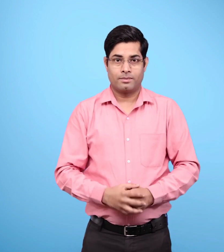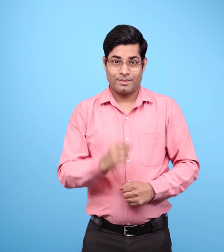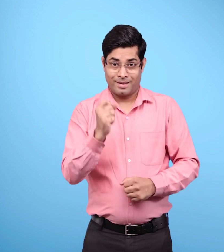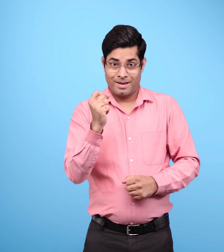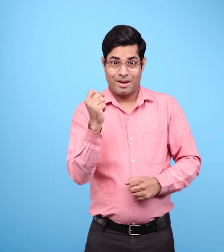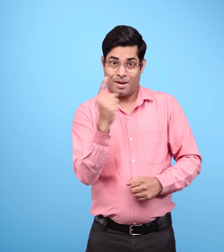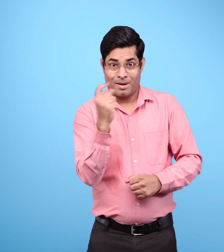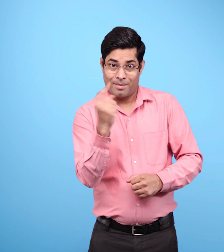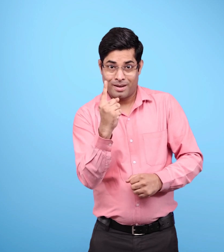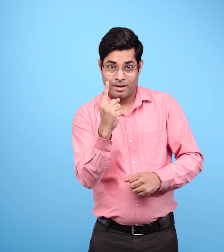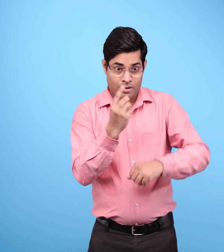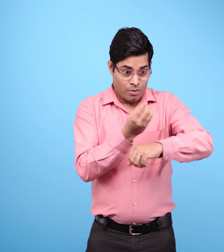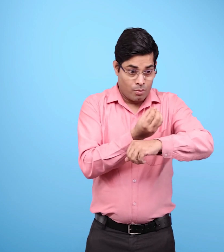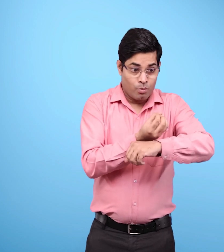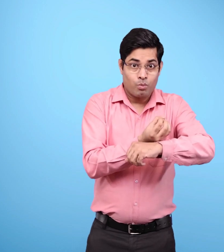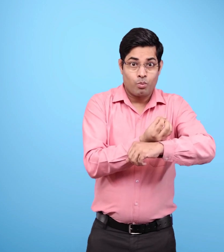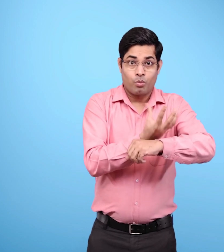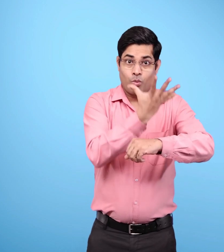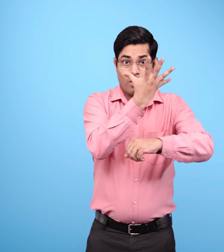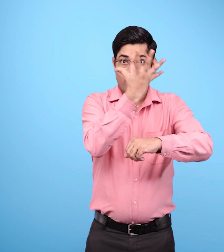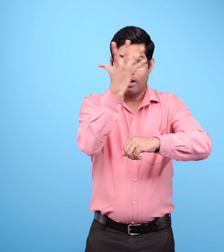किस महीने की दिन सबसे छोटे हैं